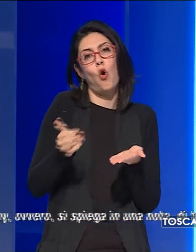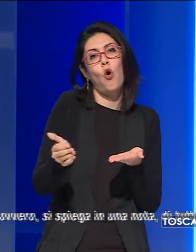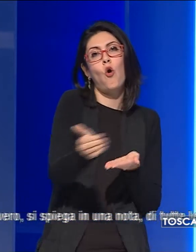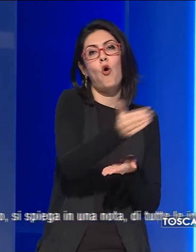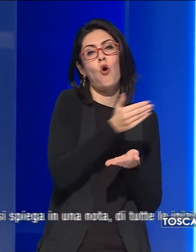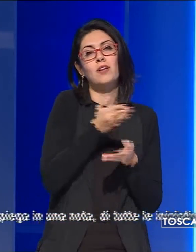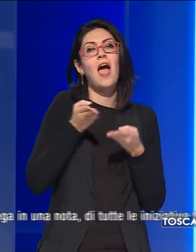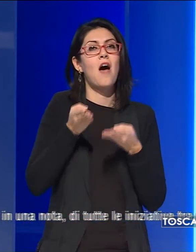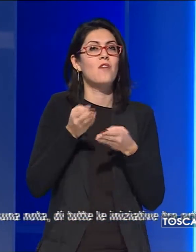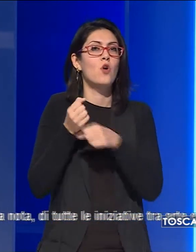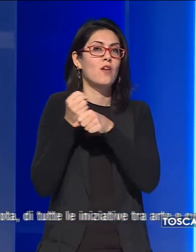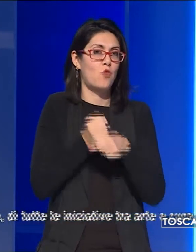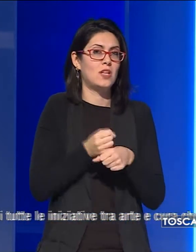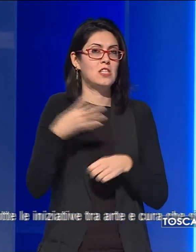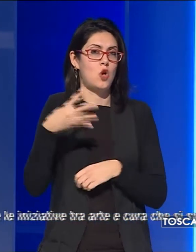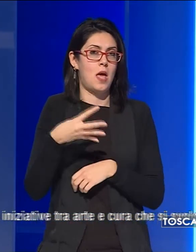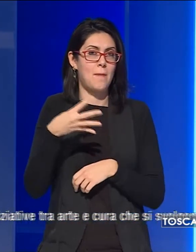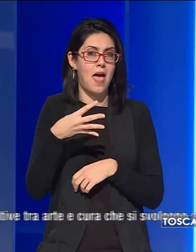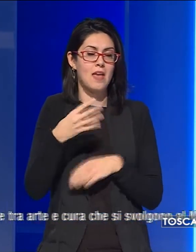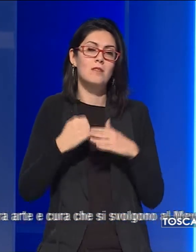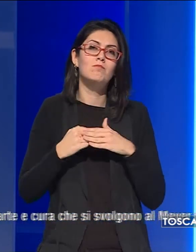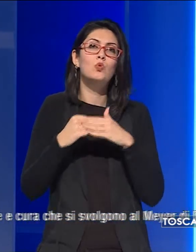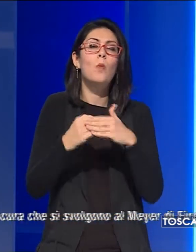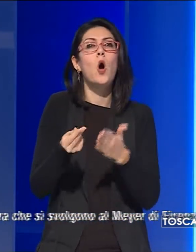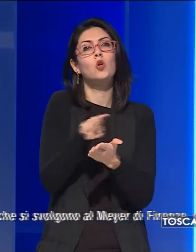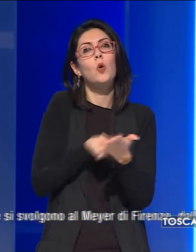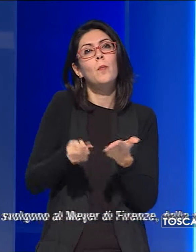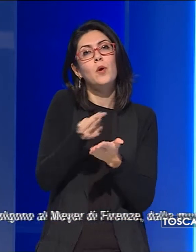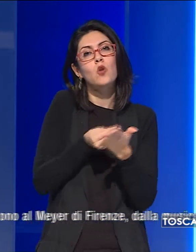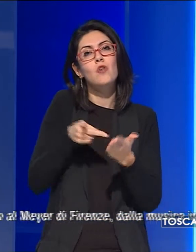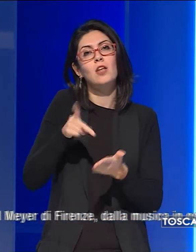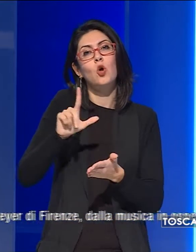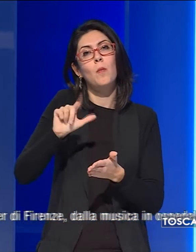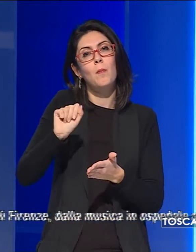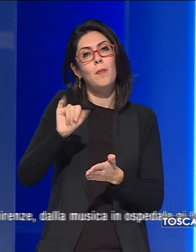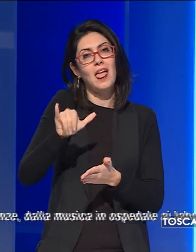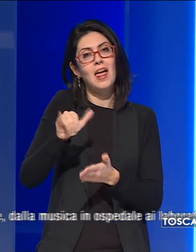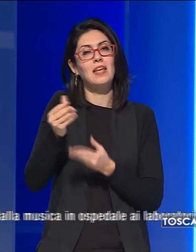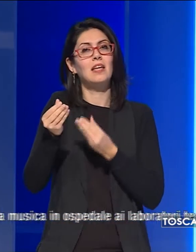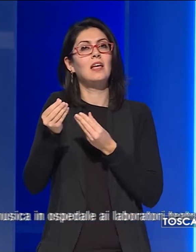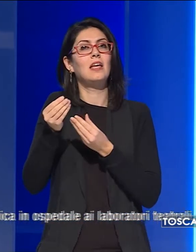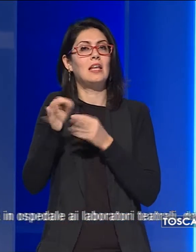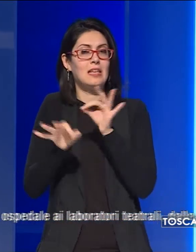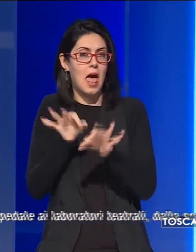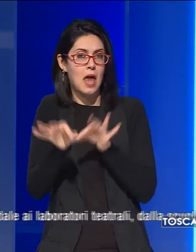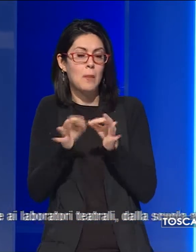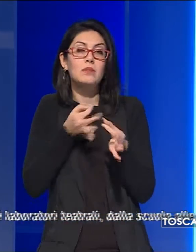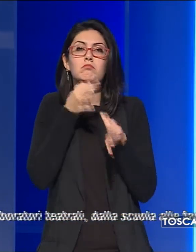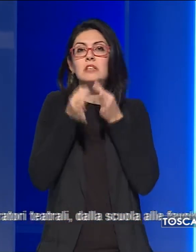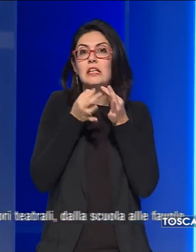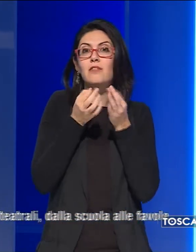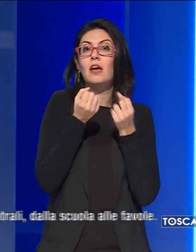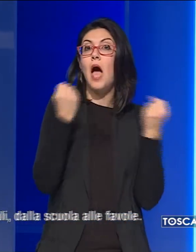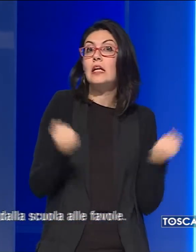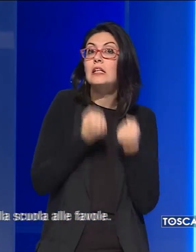favore della Fondazione Mayer a supporto del progetto Play Therapy, cioè tutte le